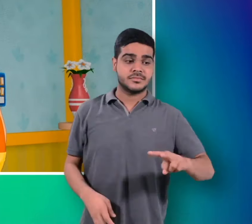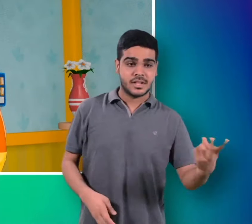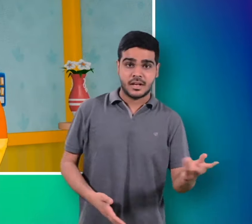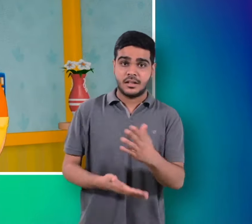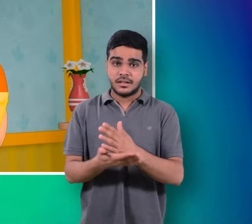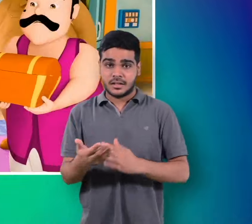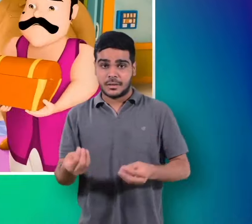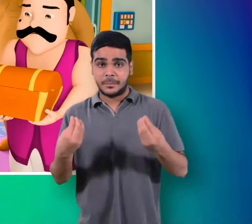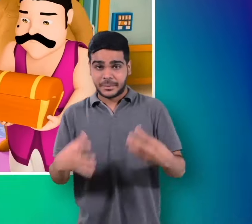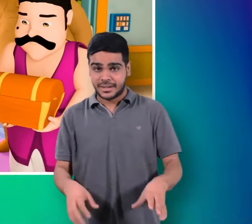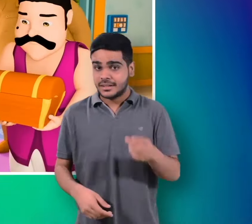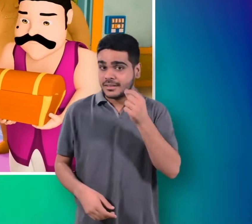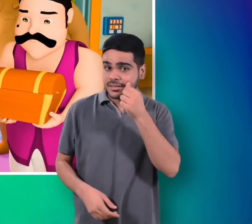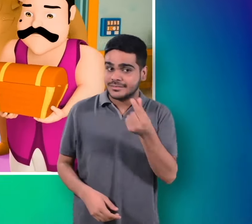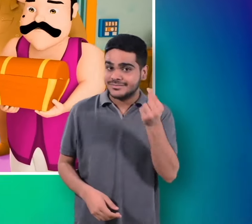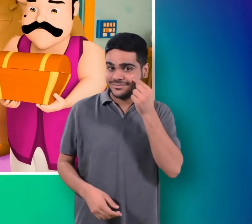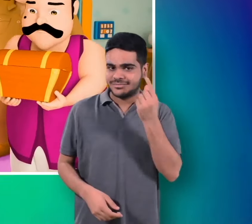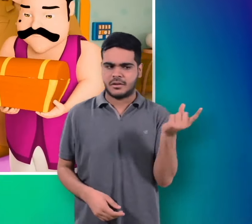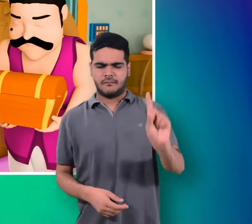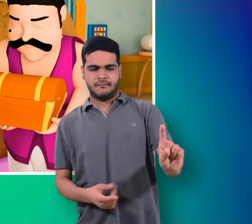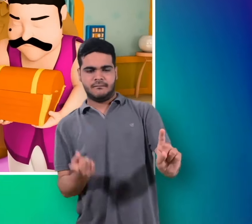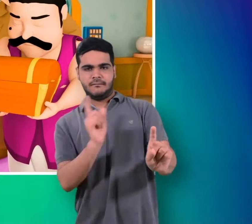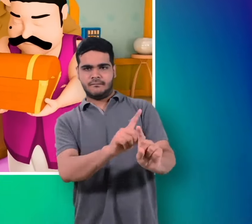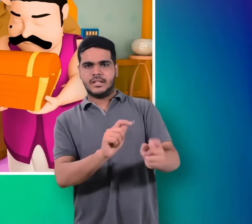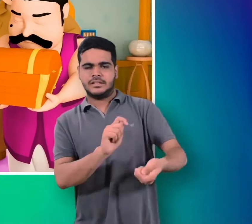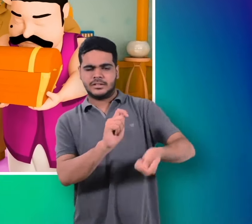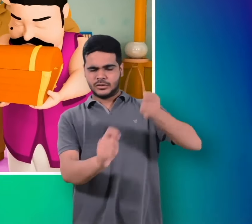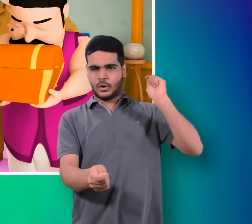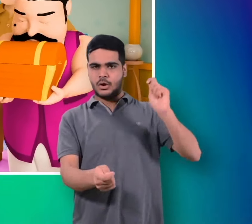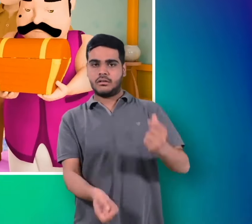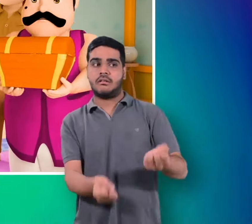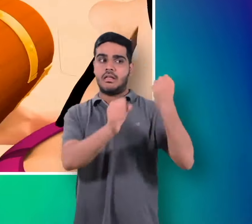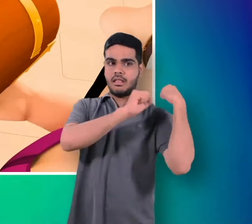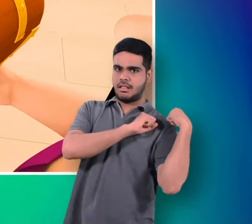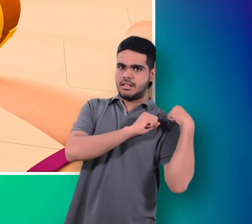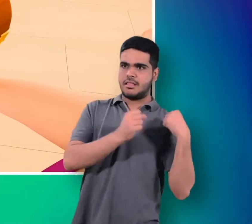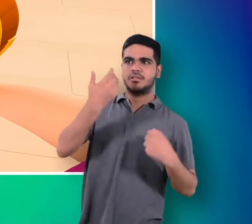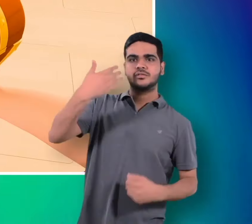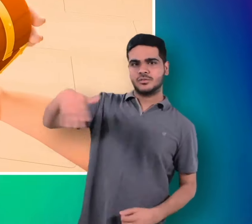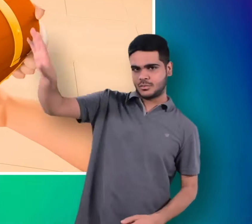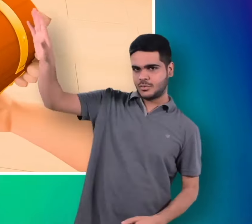बाकी जो बचा था काले चोर ले गए